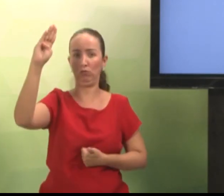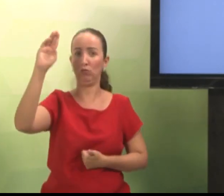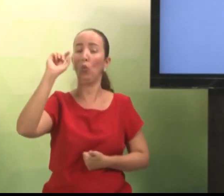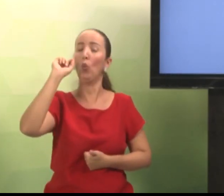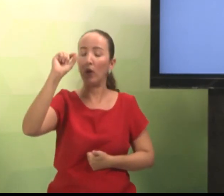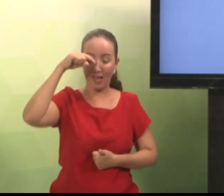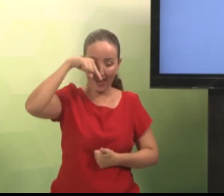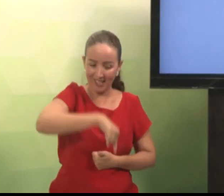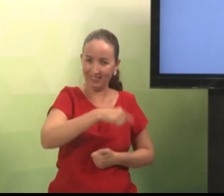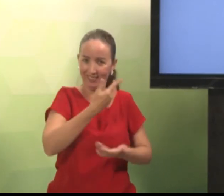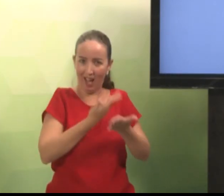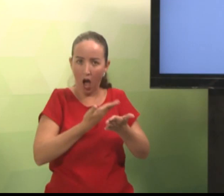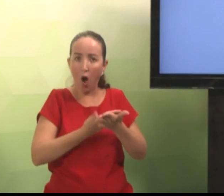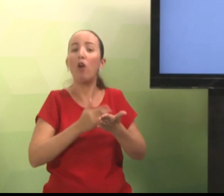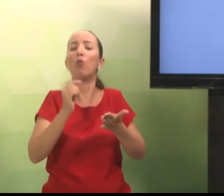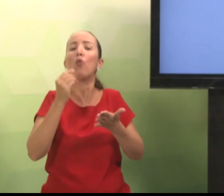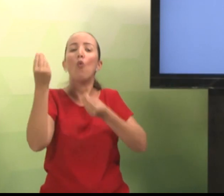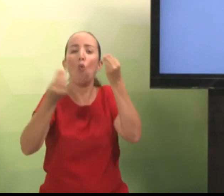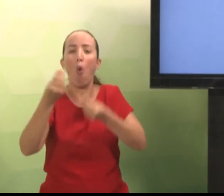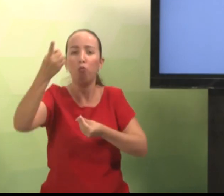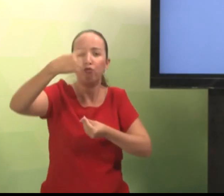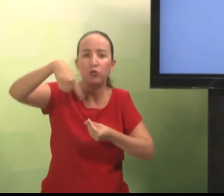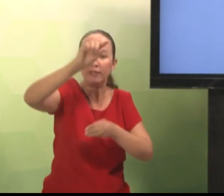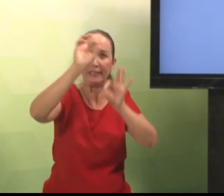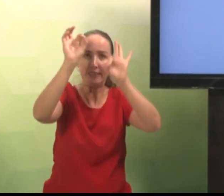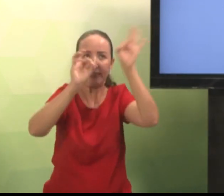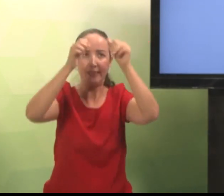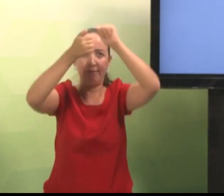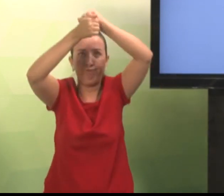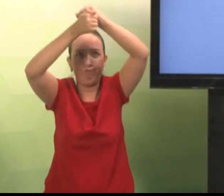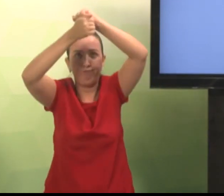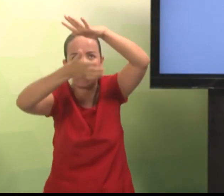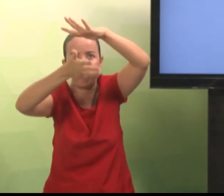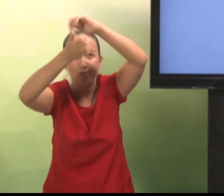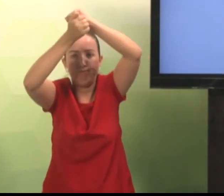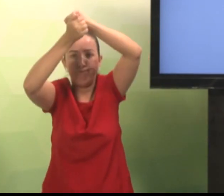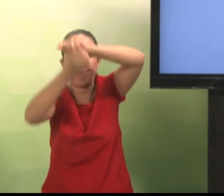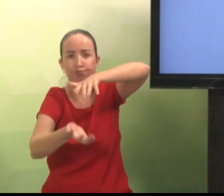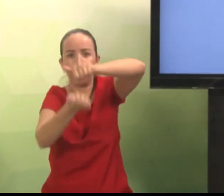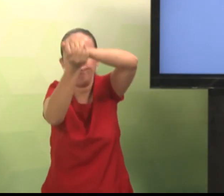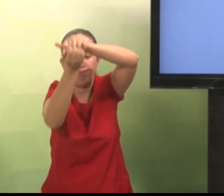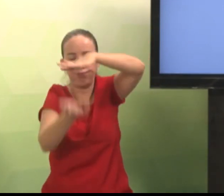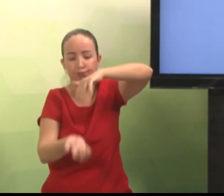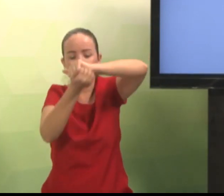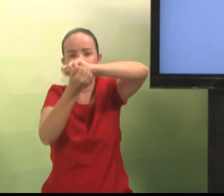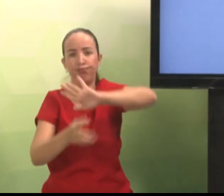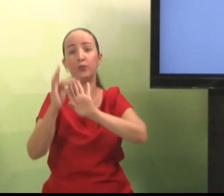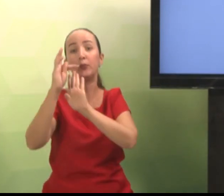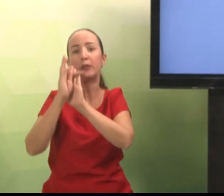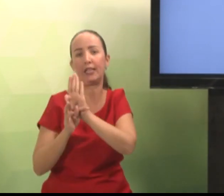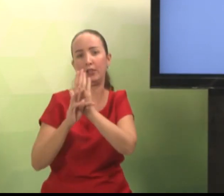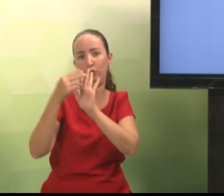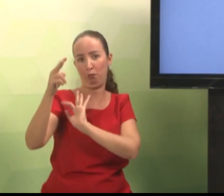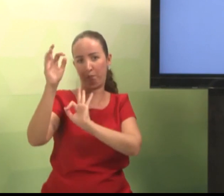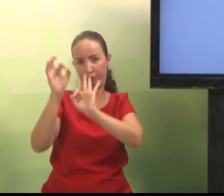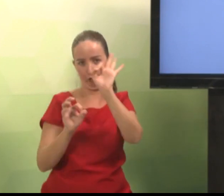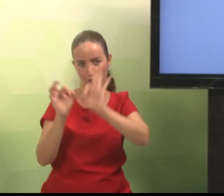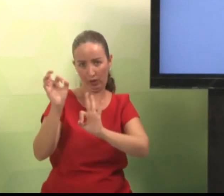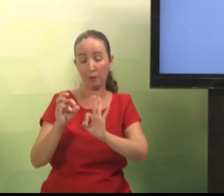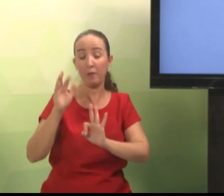primordial, a partir dessa aula, é você organize o seu material, o seu projeto, o seu texto.